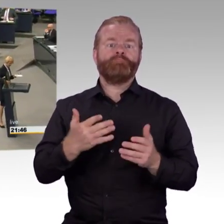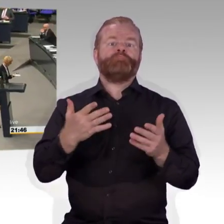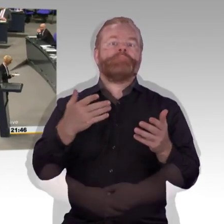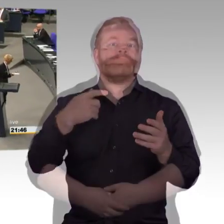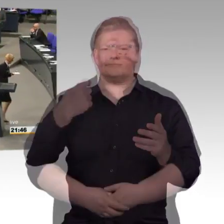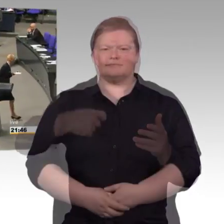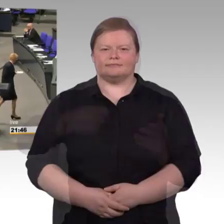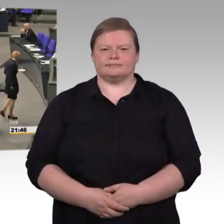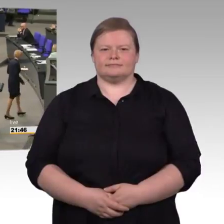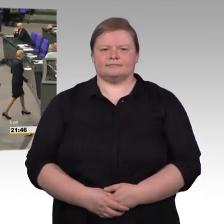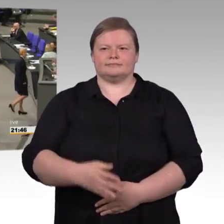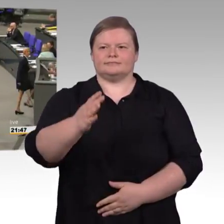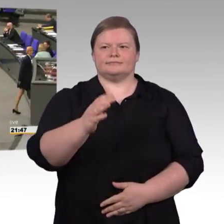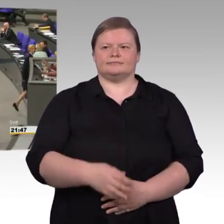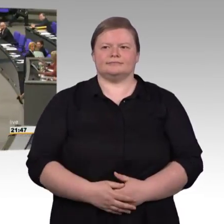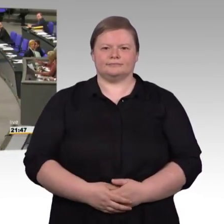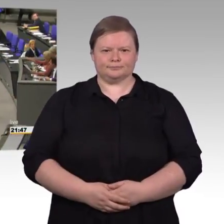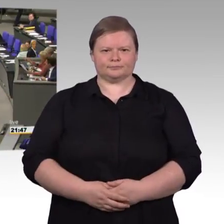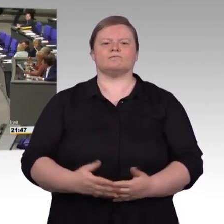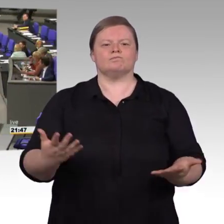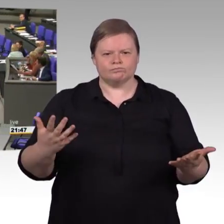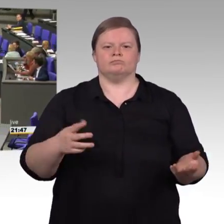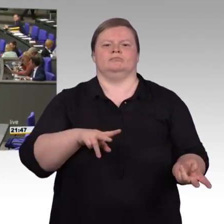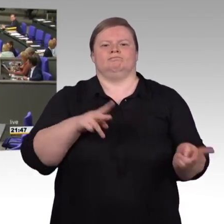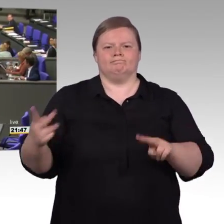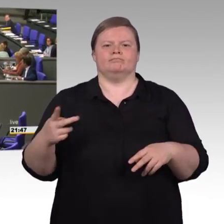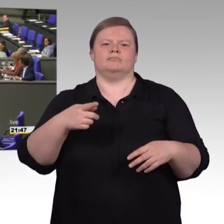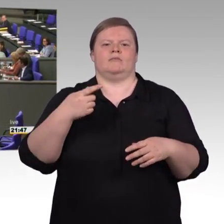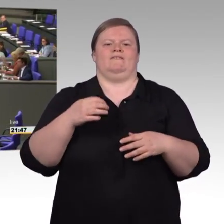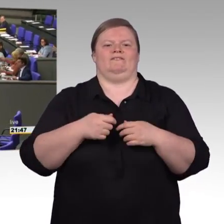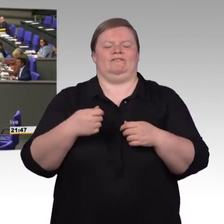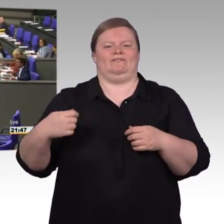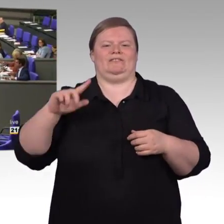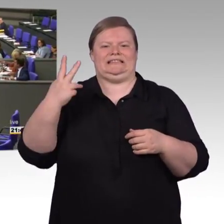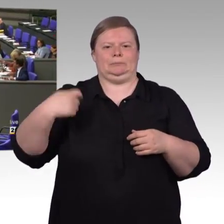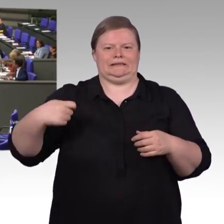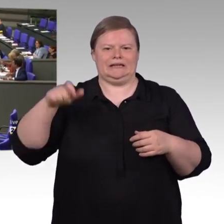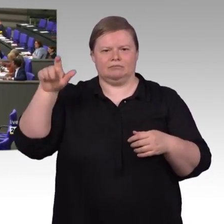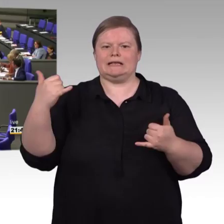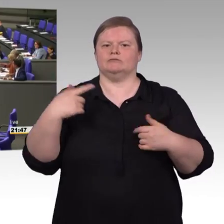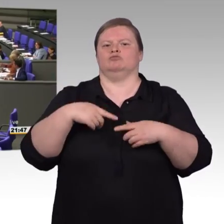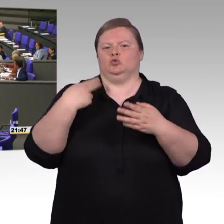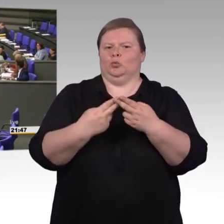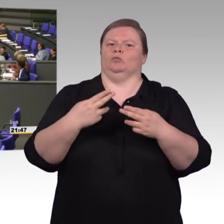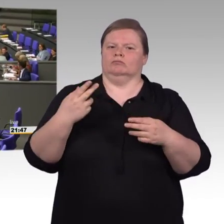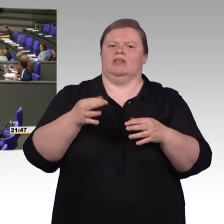Ach so, entschuldigen Sie, Herr Weiler, Sekunde bitte. Ich möchte noch, nee, komm, ich mache es nachher, Herr Dr. Weiler. mache es nach Ihnen.